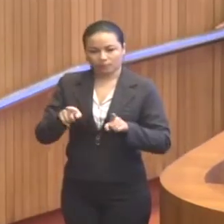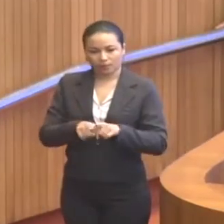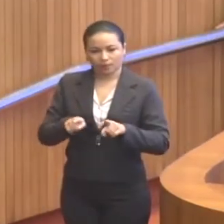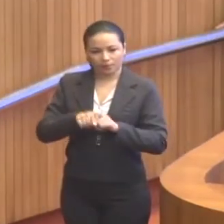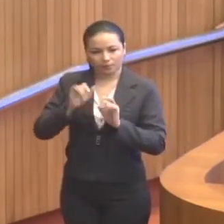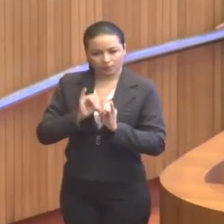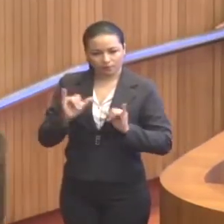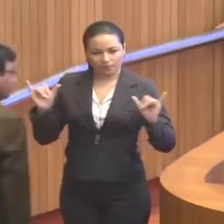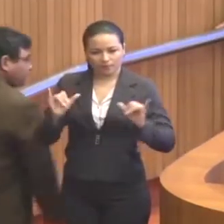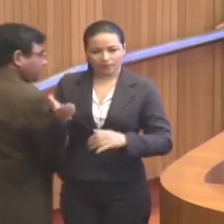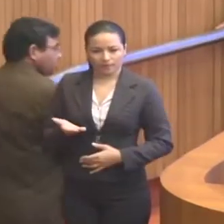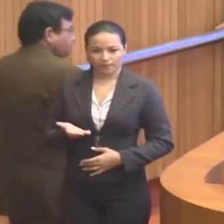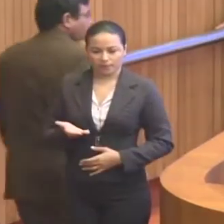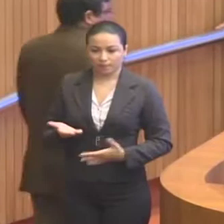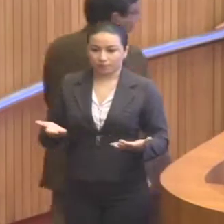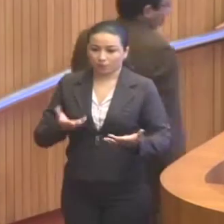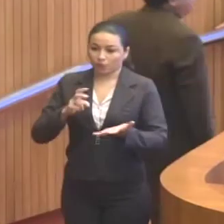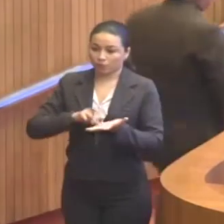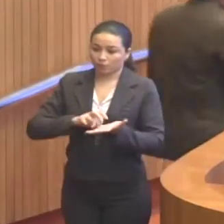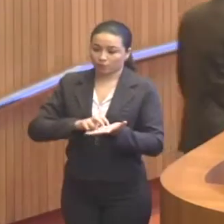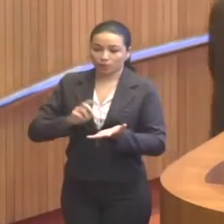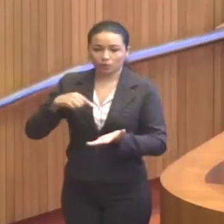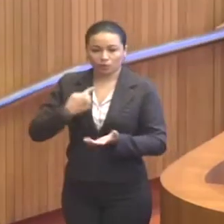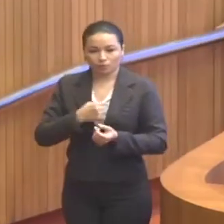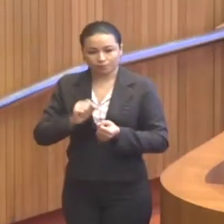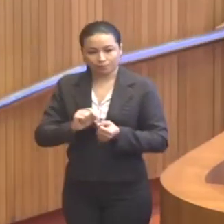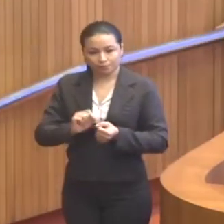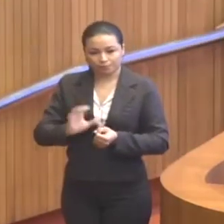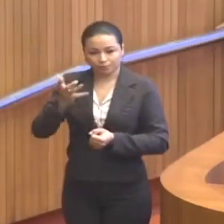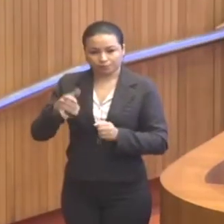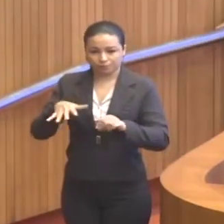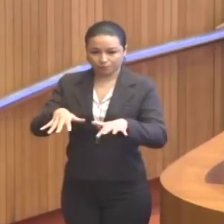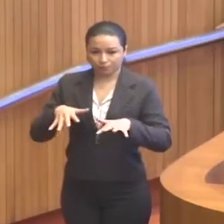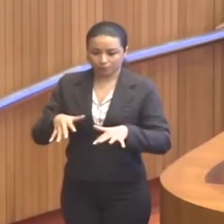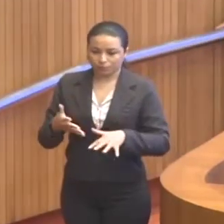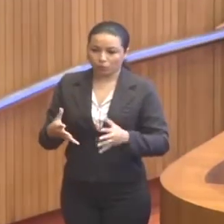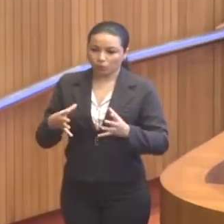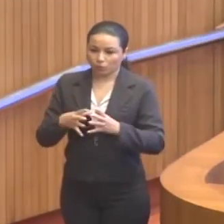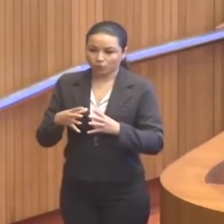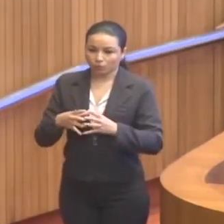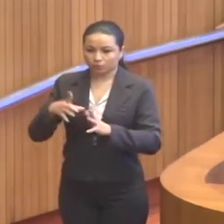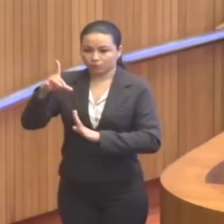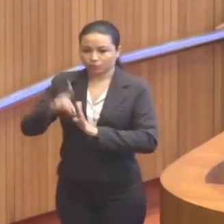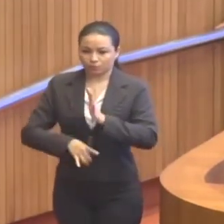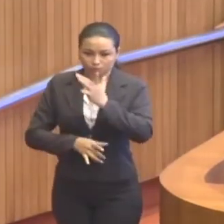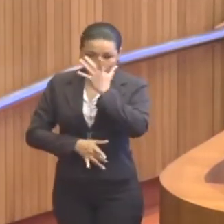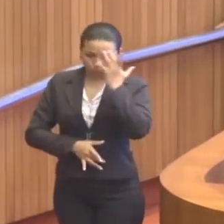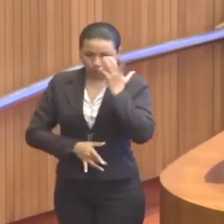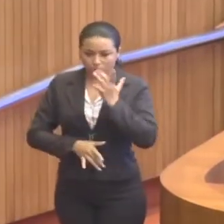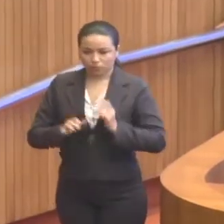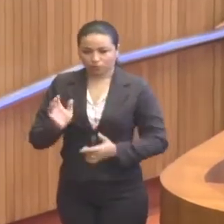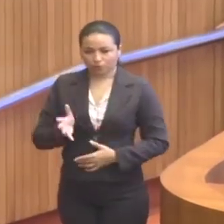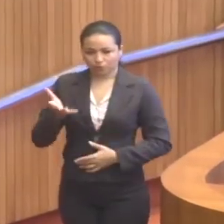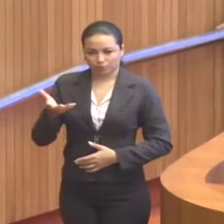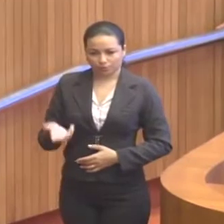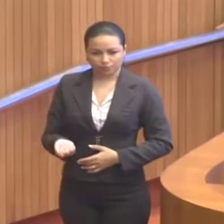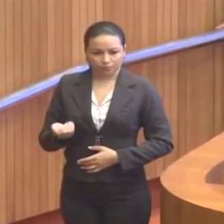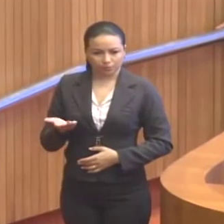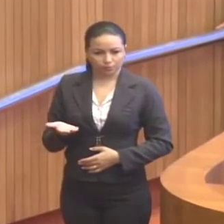informar que nesta manhã nós realizamos uma sessão da comissão de direitos humanos e recebemos